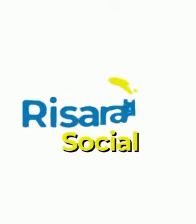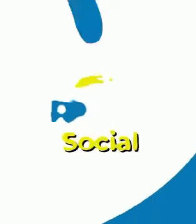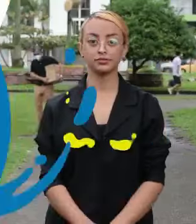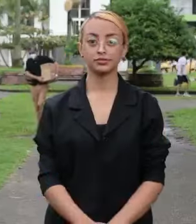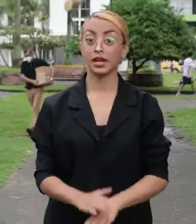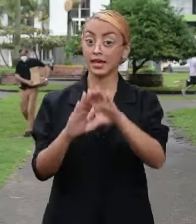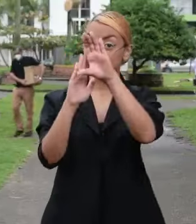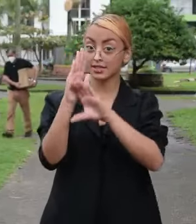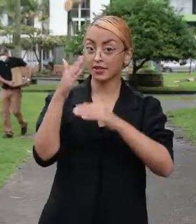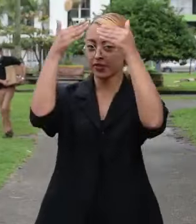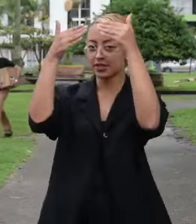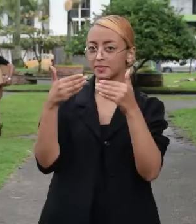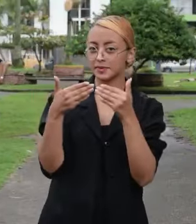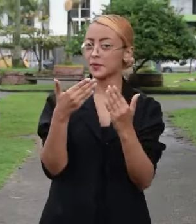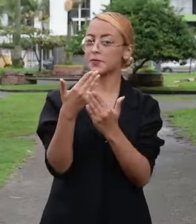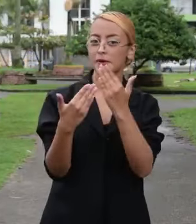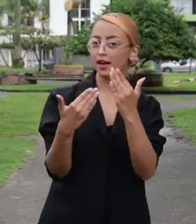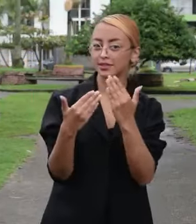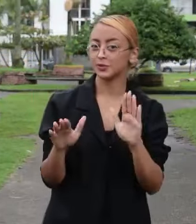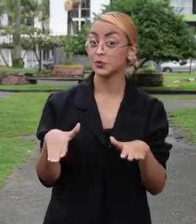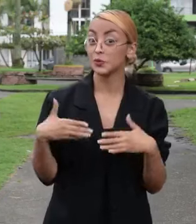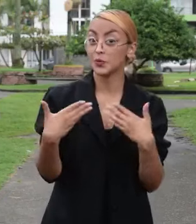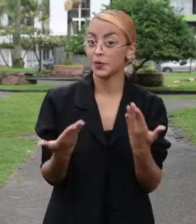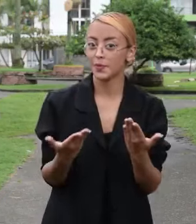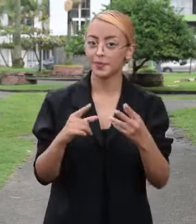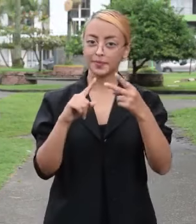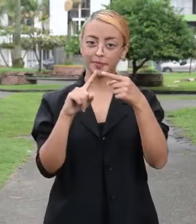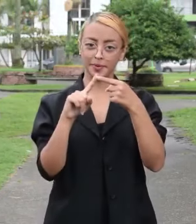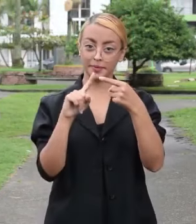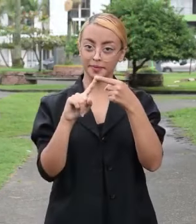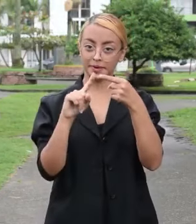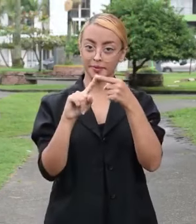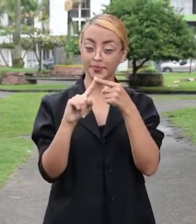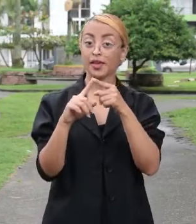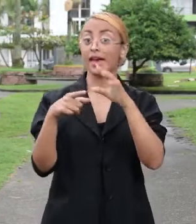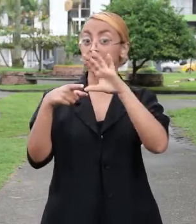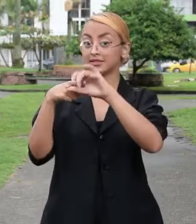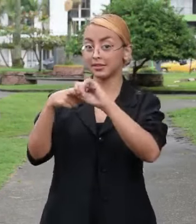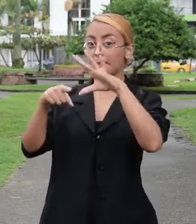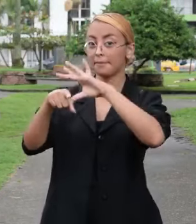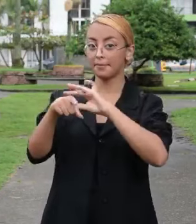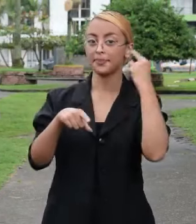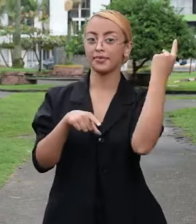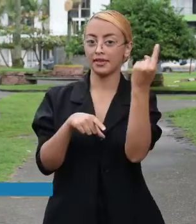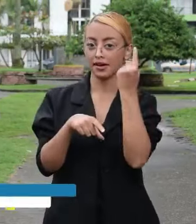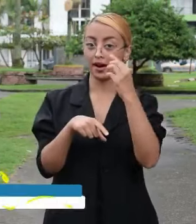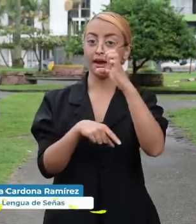Tener tu certificado de discapacidad es muy fácil. Primero, debes consultar con el médico de tu EPS y